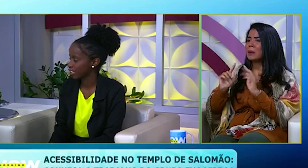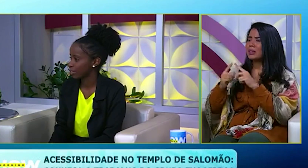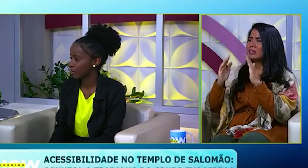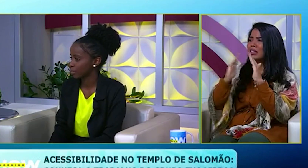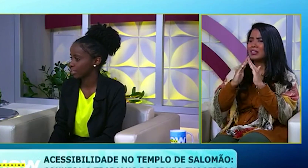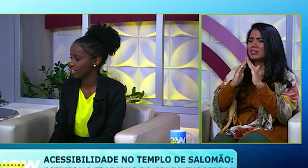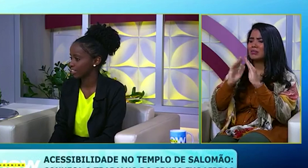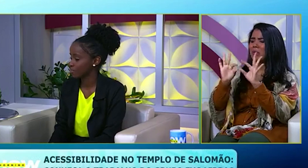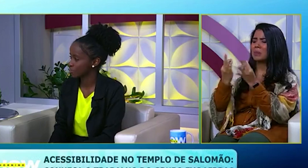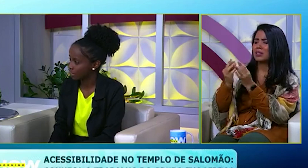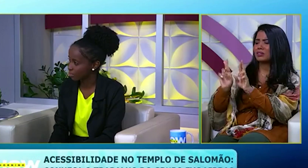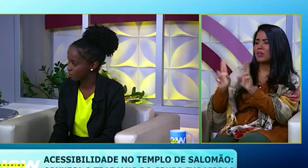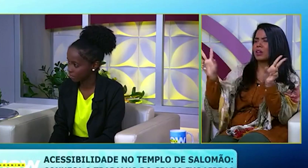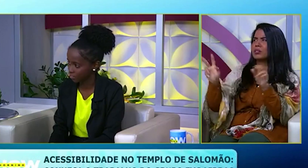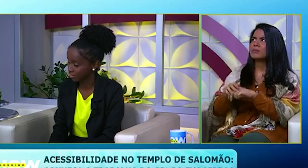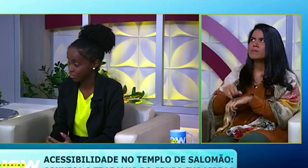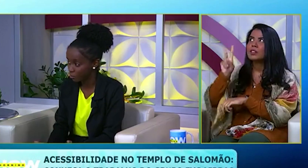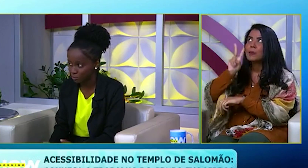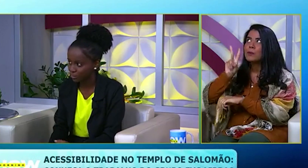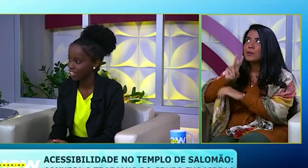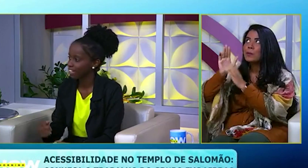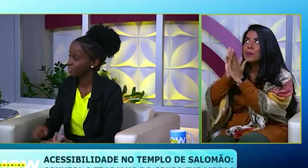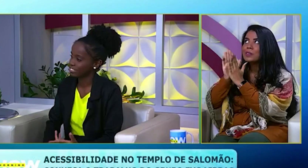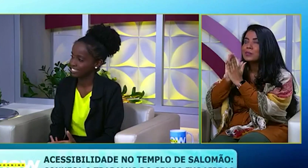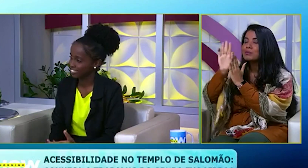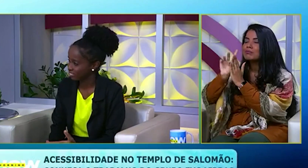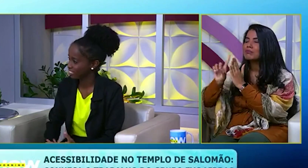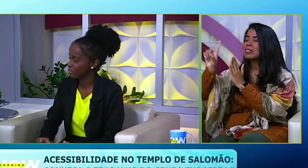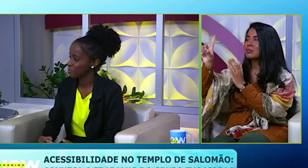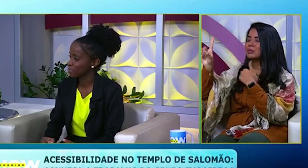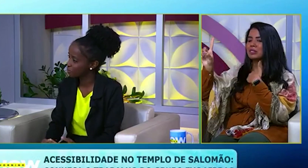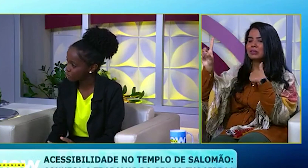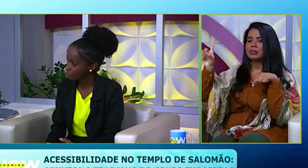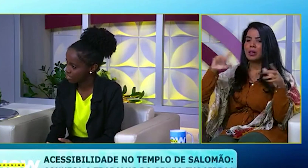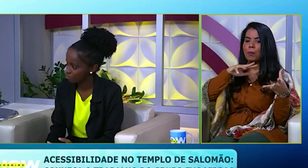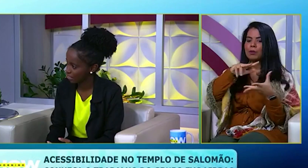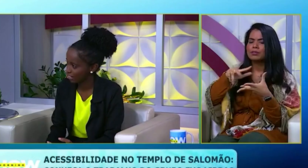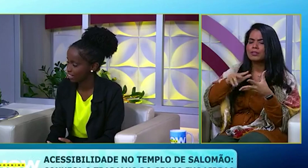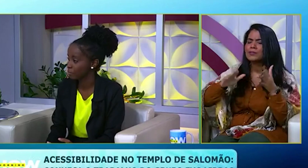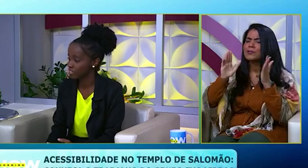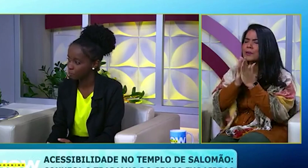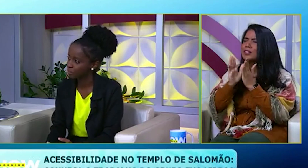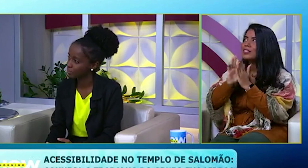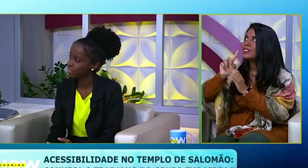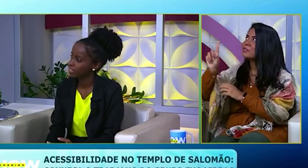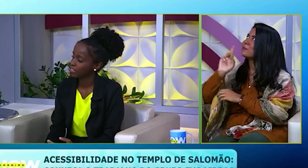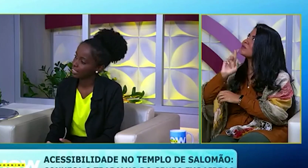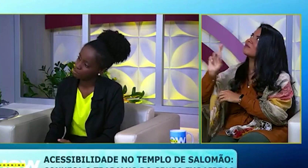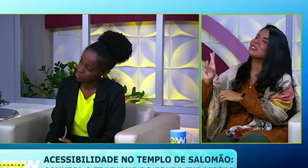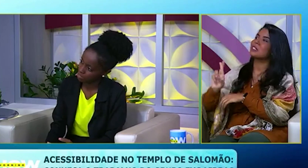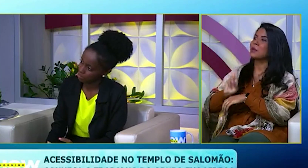aquilo. E eu lembro que eu fiz uma oração para Deus. Eu estava no mundo, Eu tinha rejeitado Deus, Mas eu fiz uma oração para ele, E ele me respondeu.